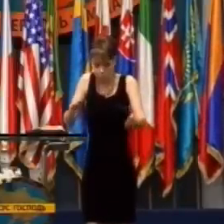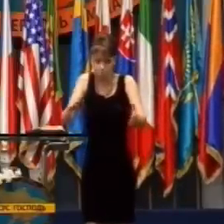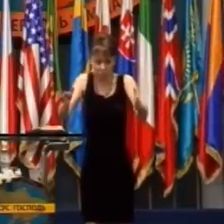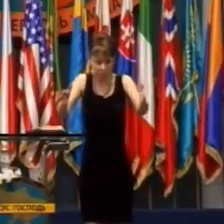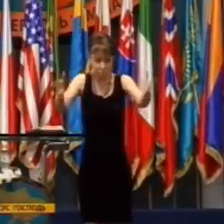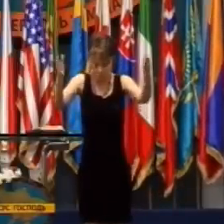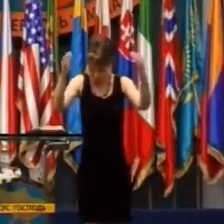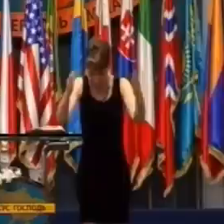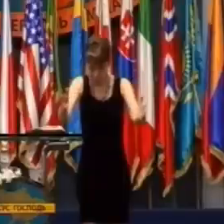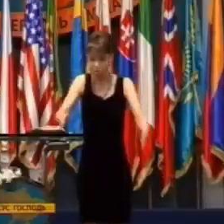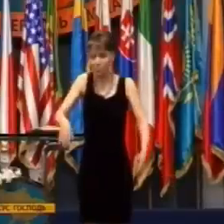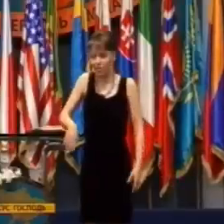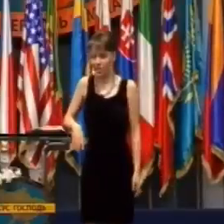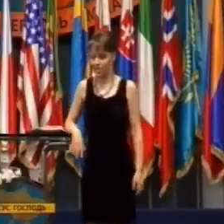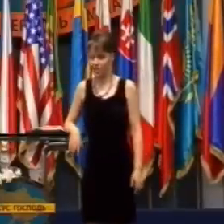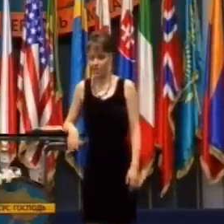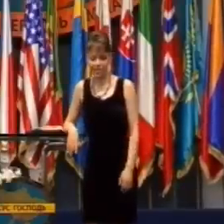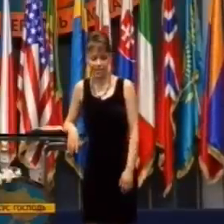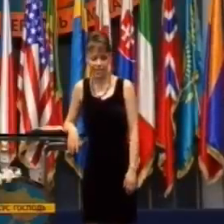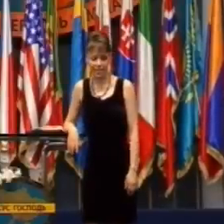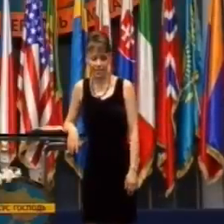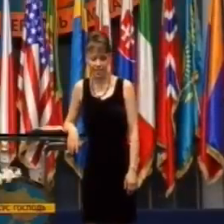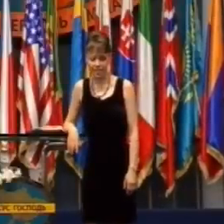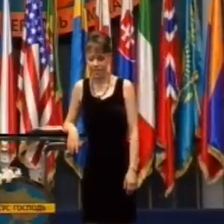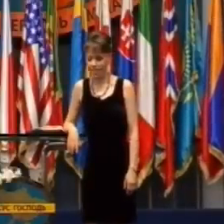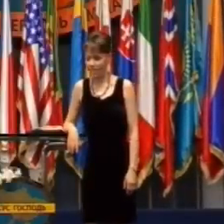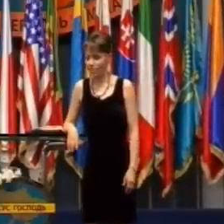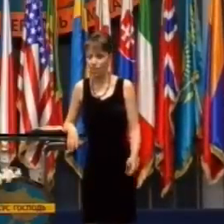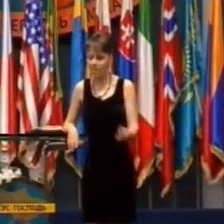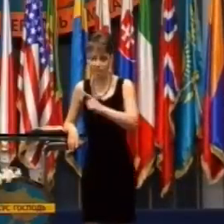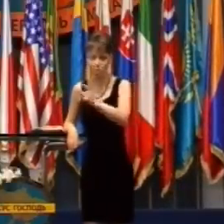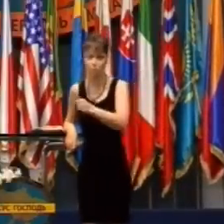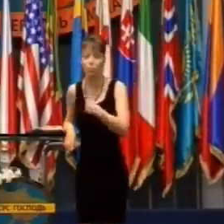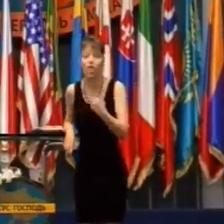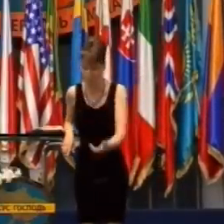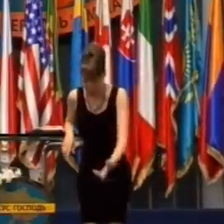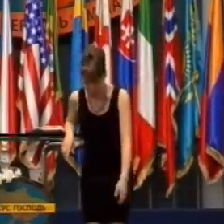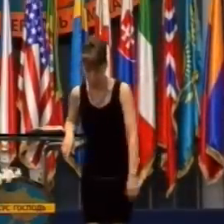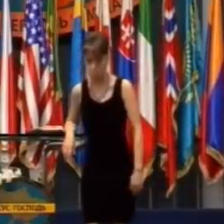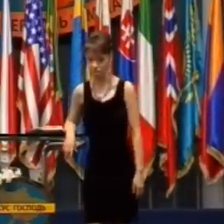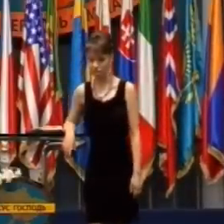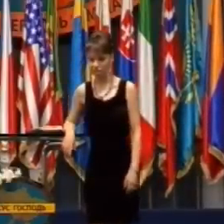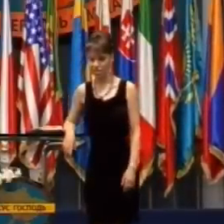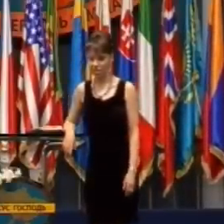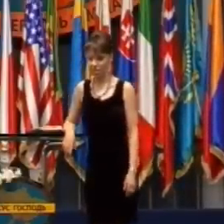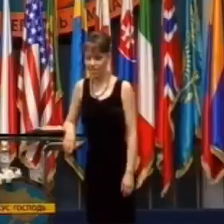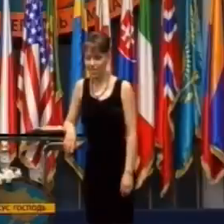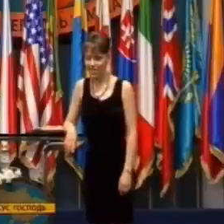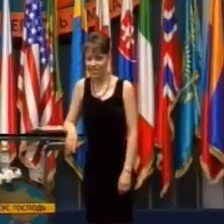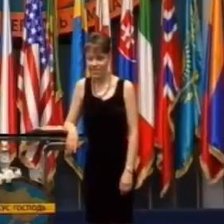Možno, že kvôli tomu ste prišli vy, ale ja som neprišiel kvôli tomu.